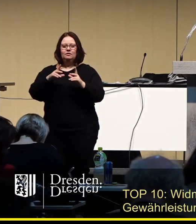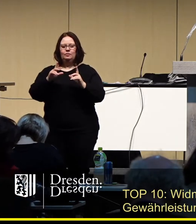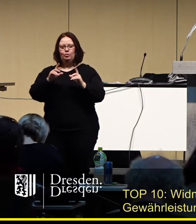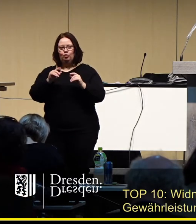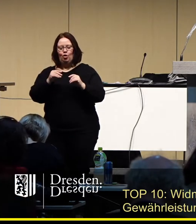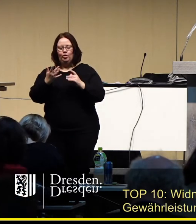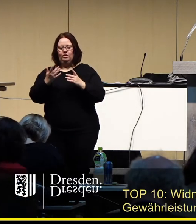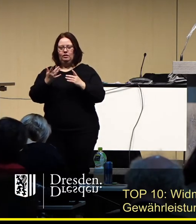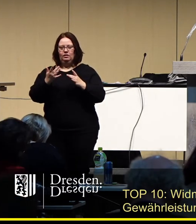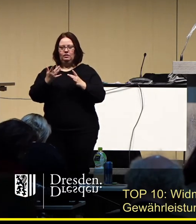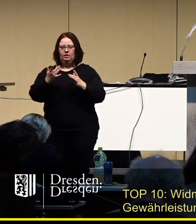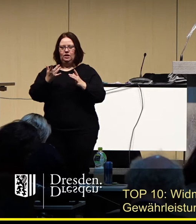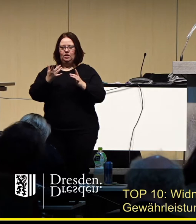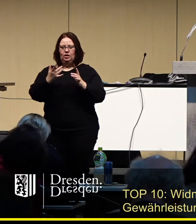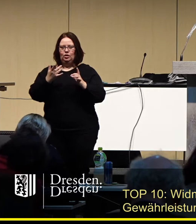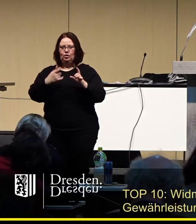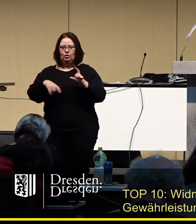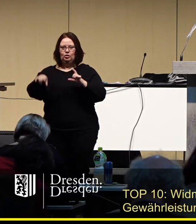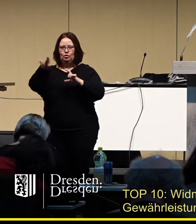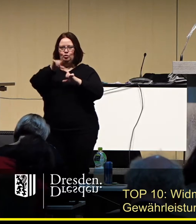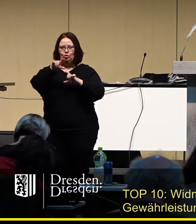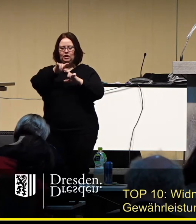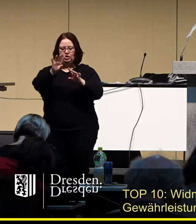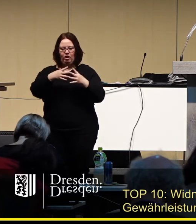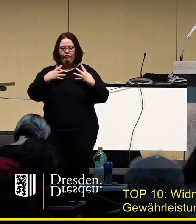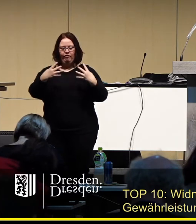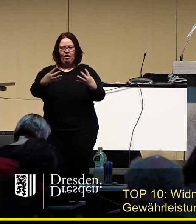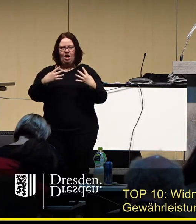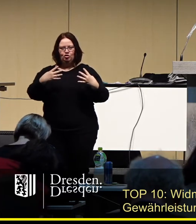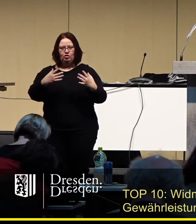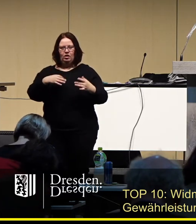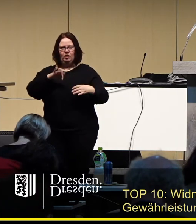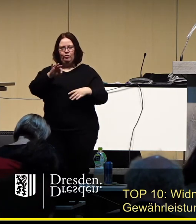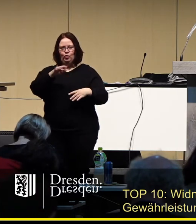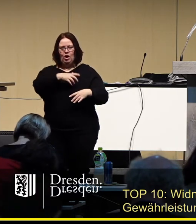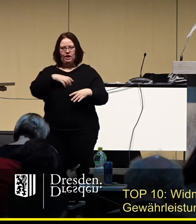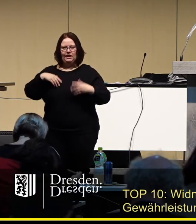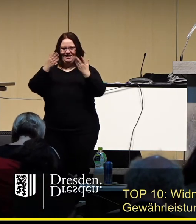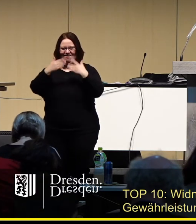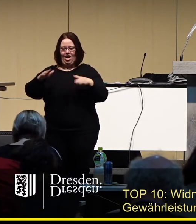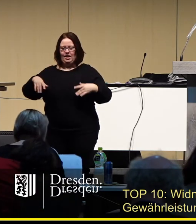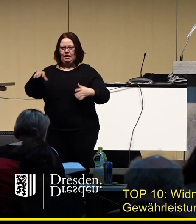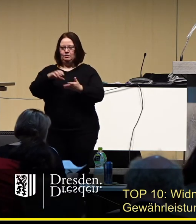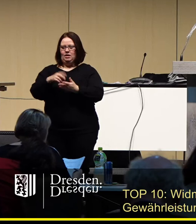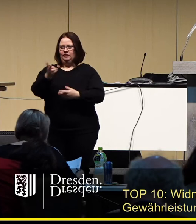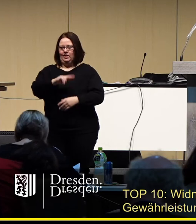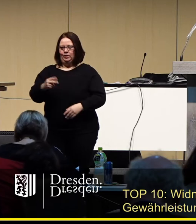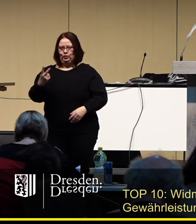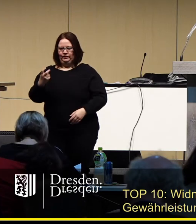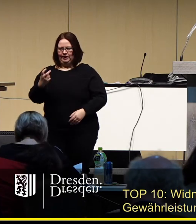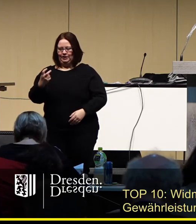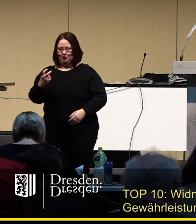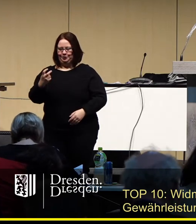zusätzlicher Marktflächen zur Gewährleistung der Dresdner Weihnachtsmärkte 2020.